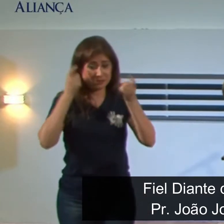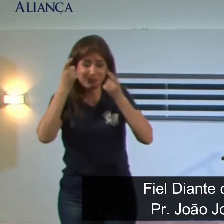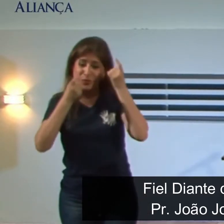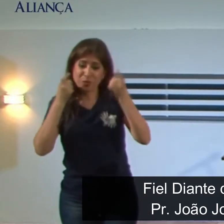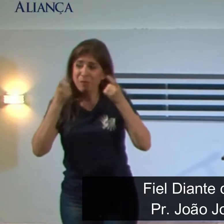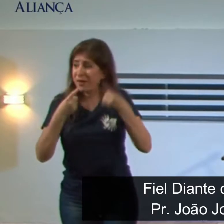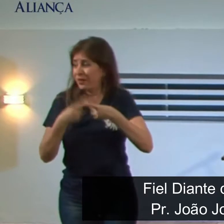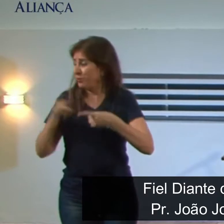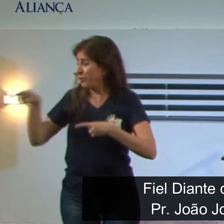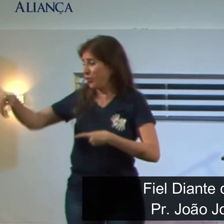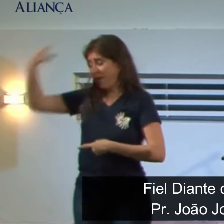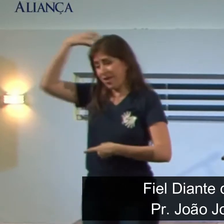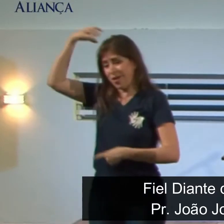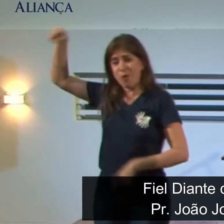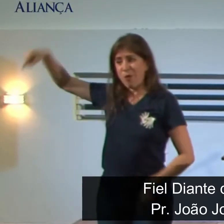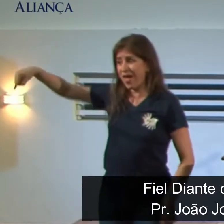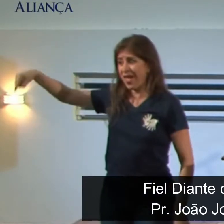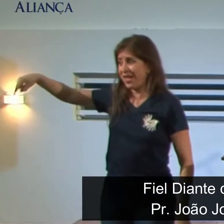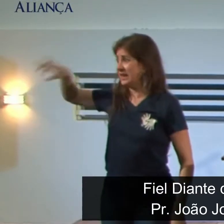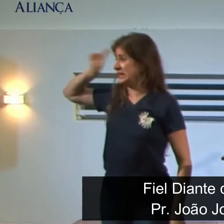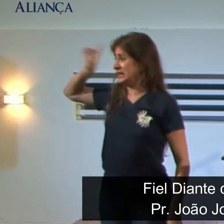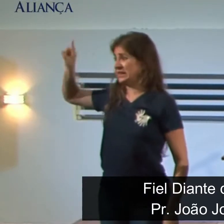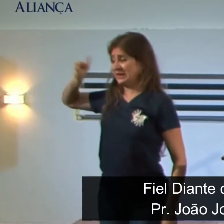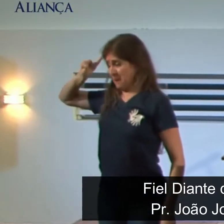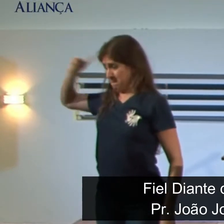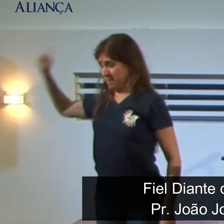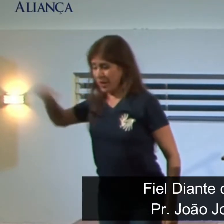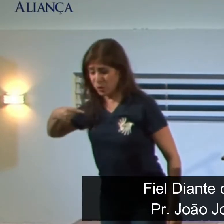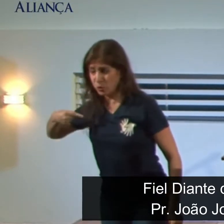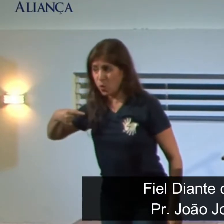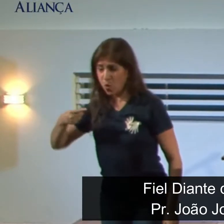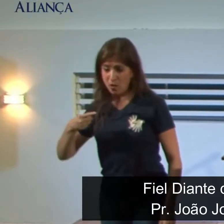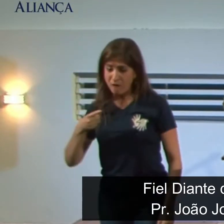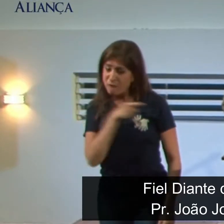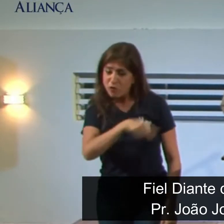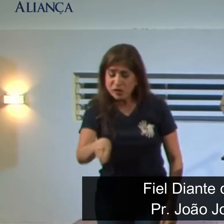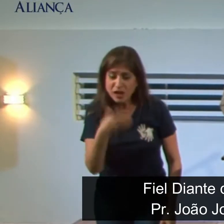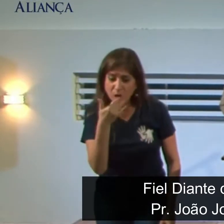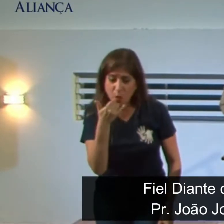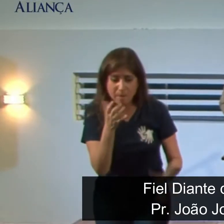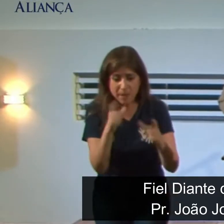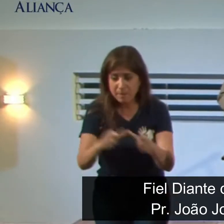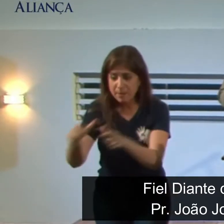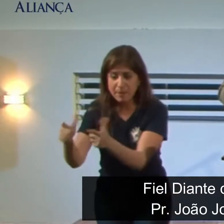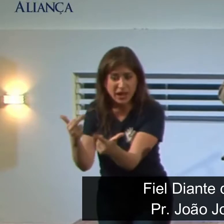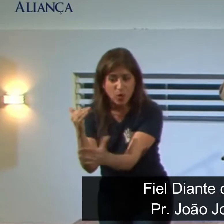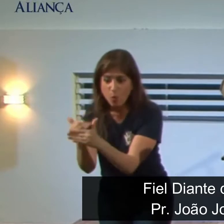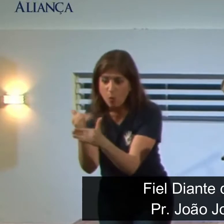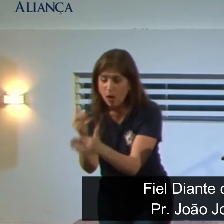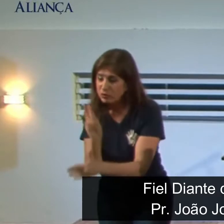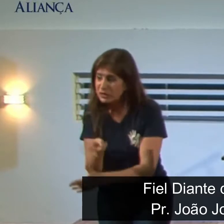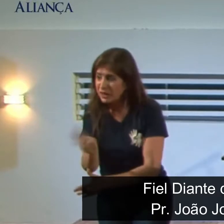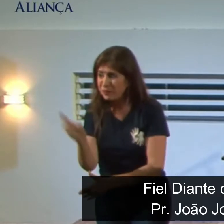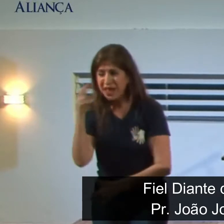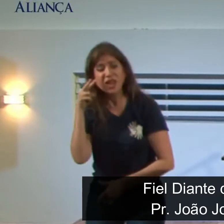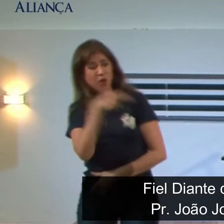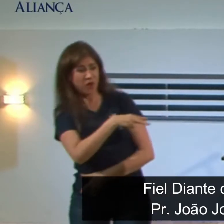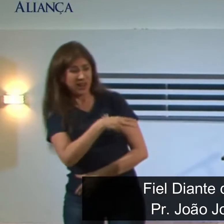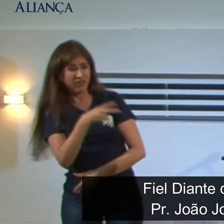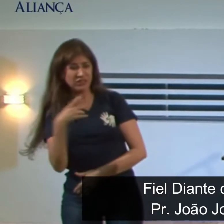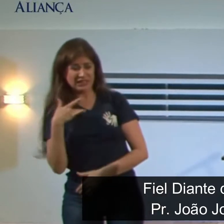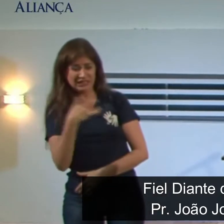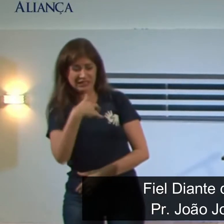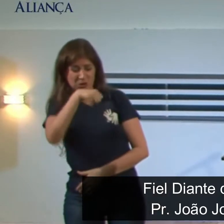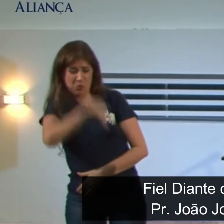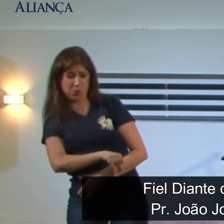tenho medo do rei, o meu senhor, que determinou a comida e a bebida de vocês e se ele os achar menos